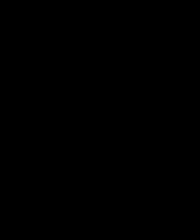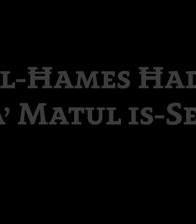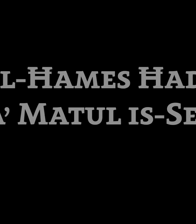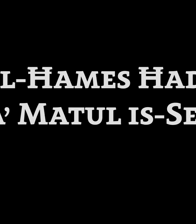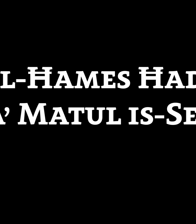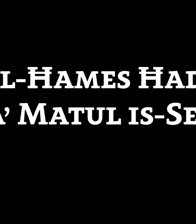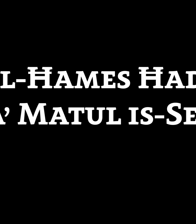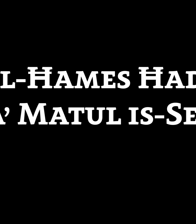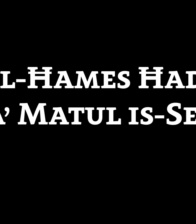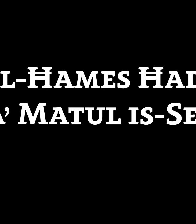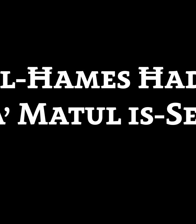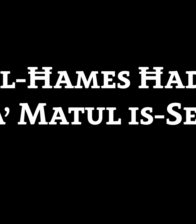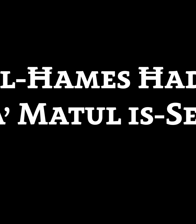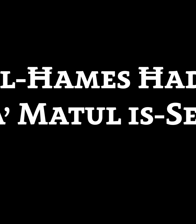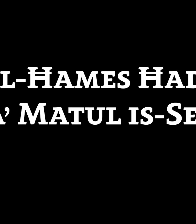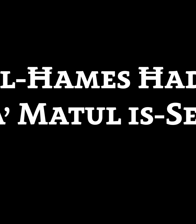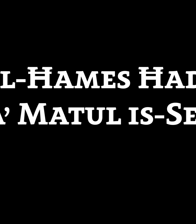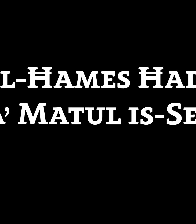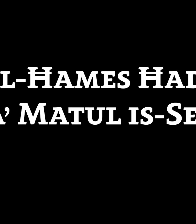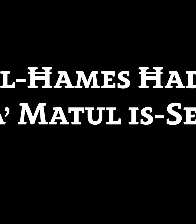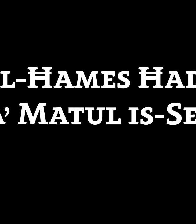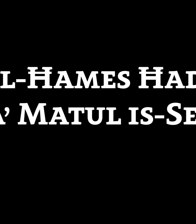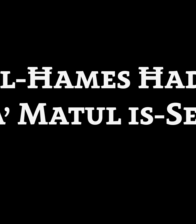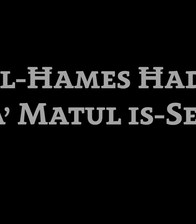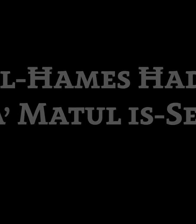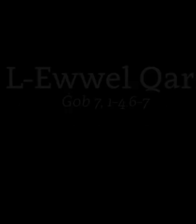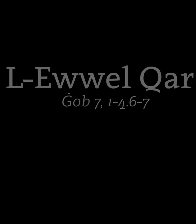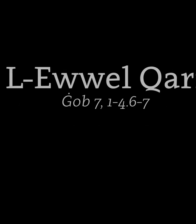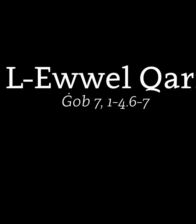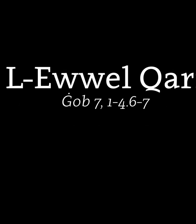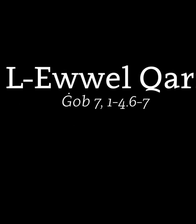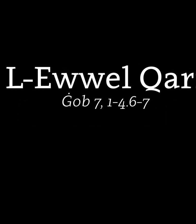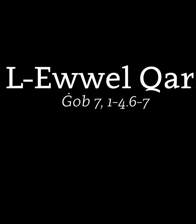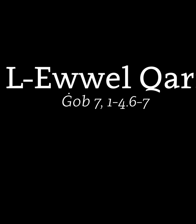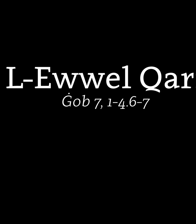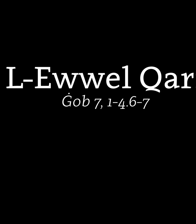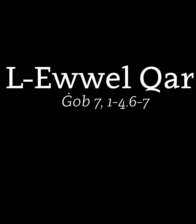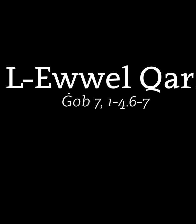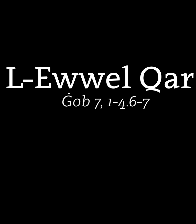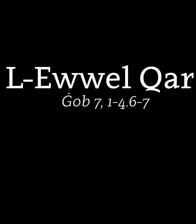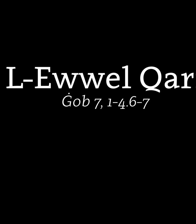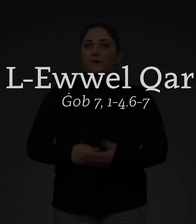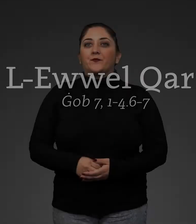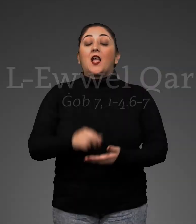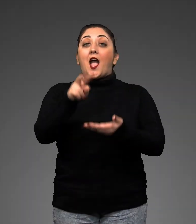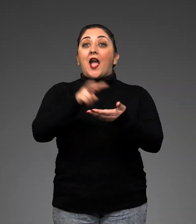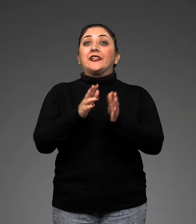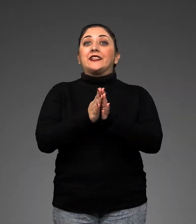Il-ħammis ħattaz min tamatul-issena. Lewa l-ħari. Arimu jiktib taħġob.